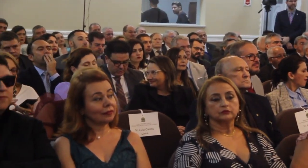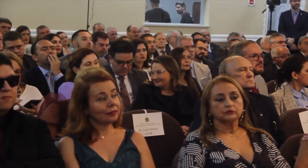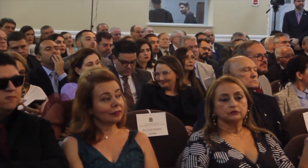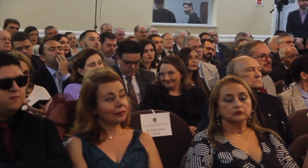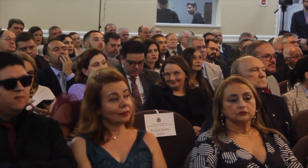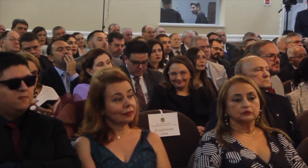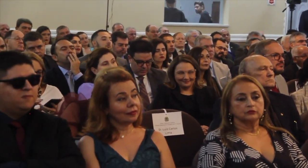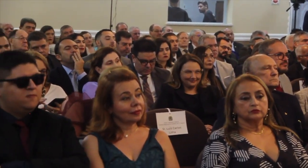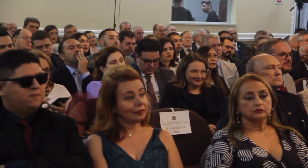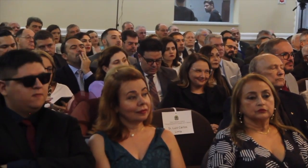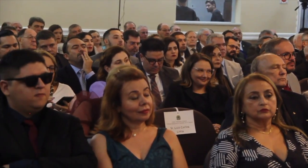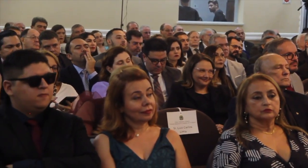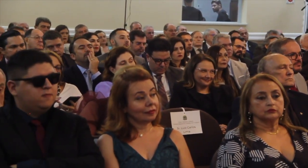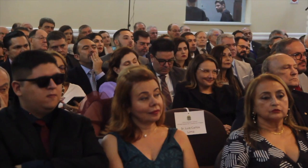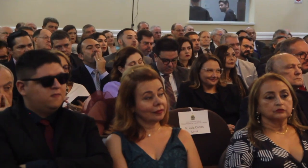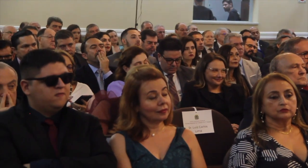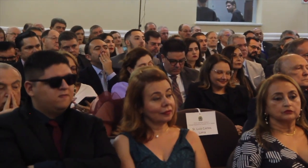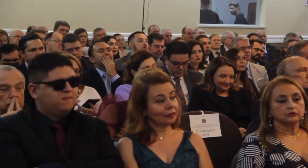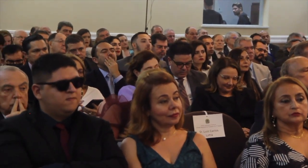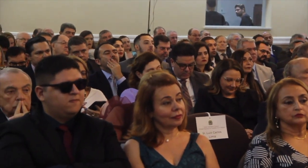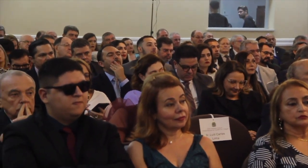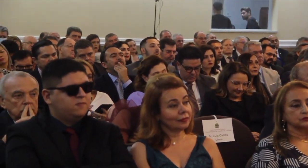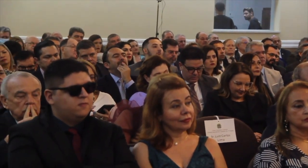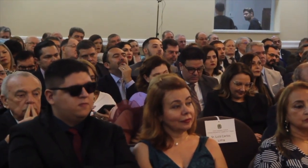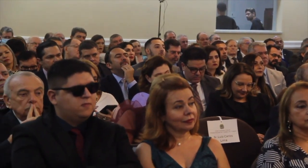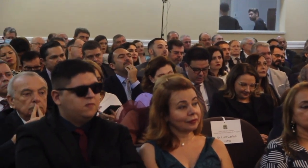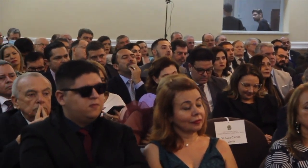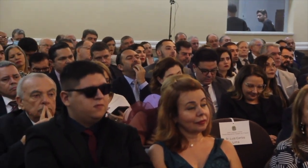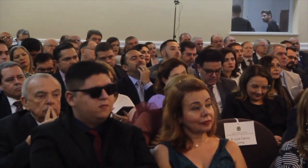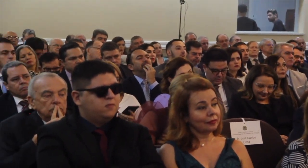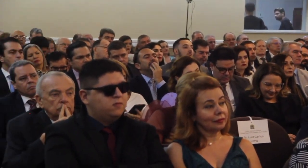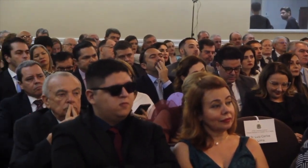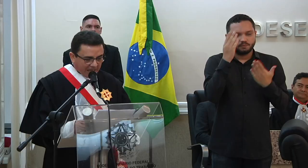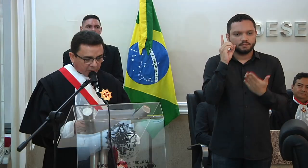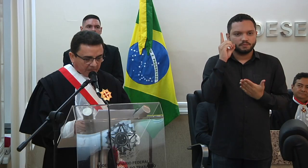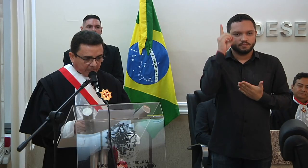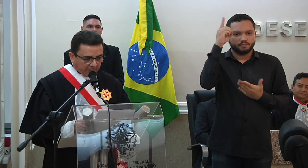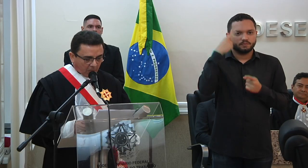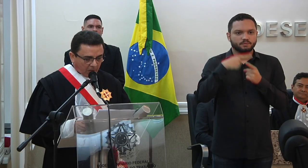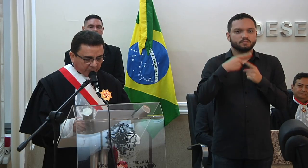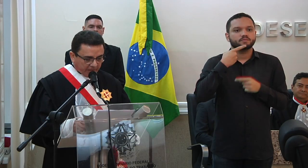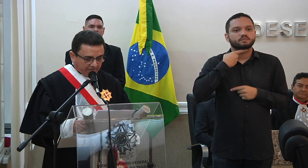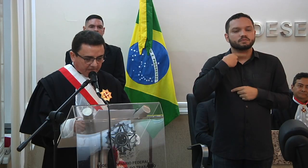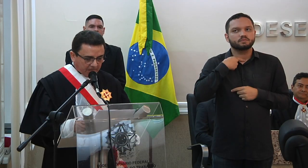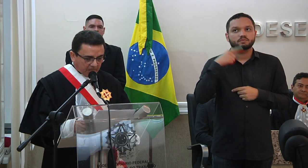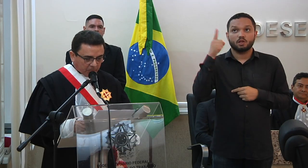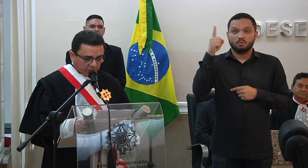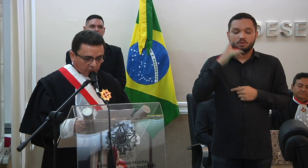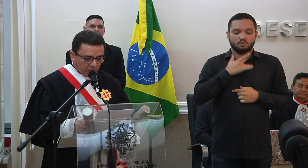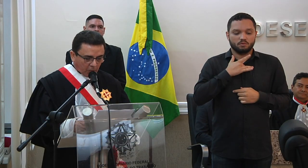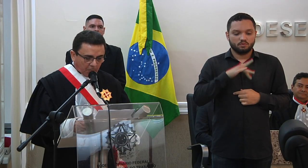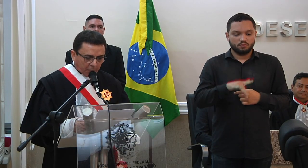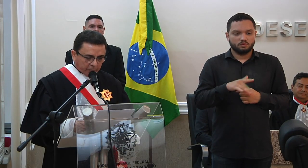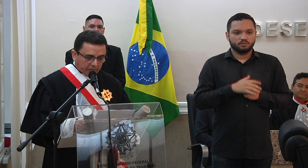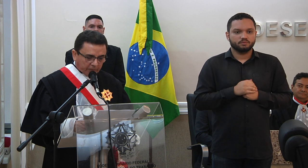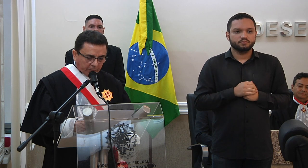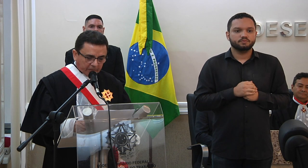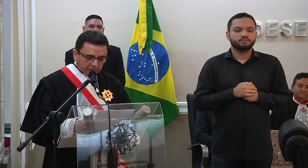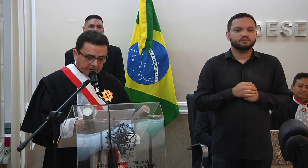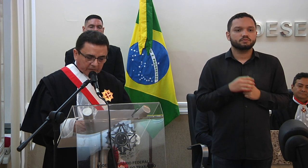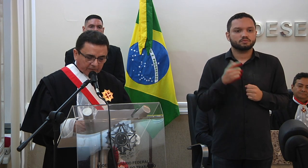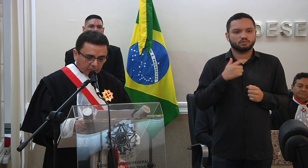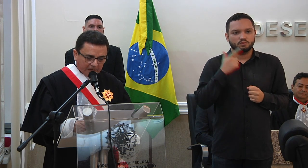Inicialmente, rendo graças ao nosso Deus, que por sua bondade e misericórdia, nos tornou